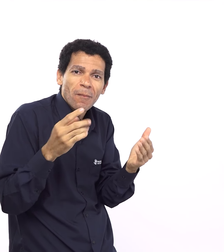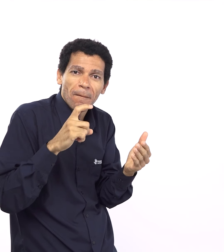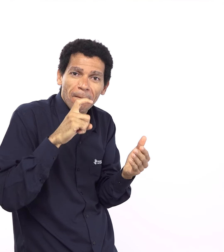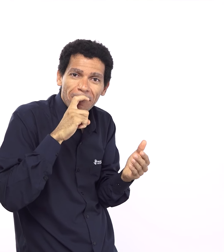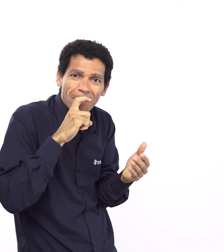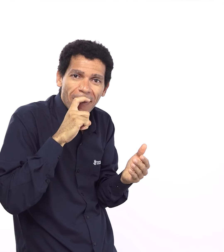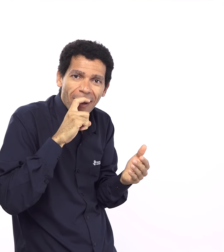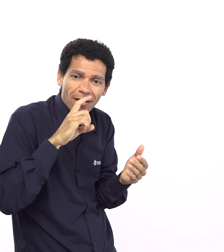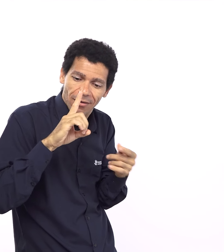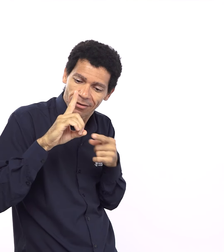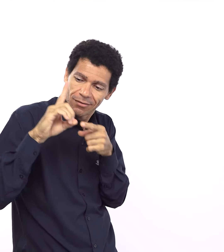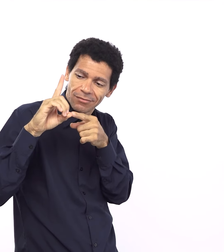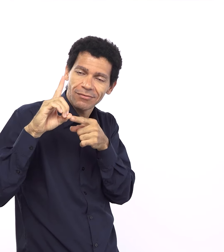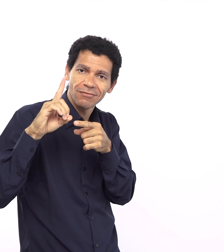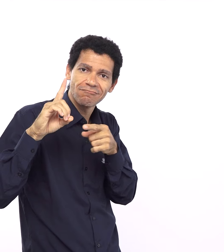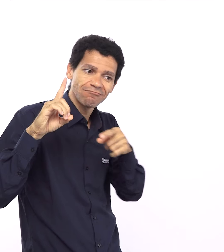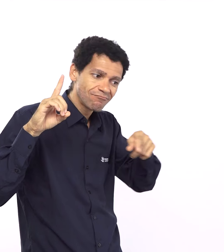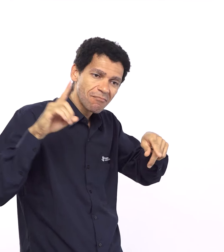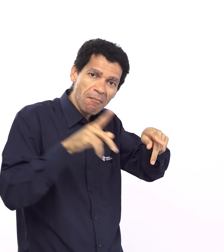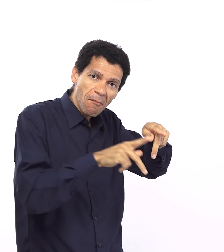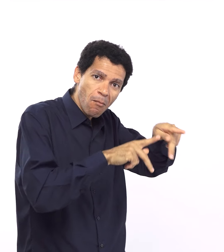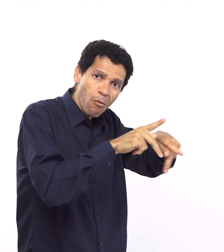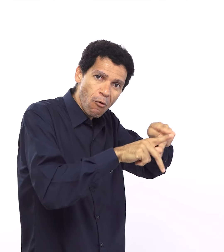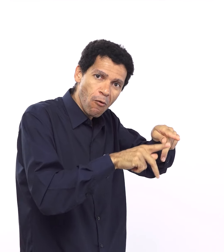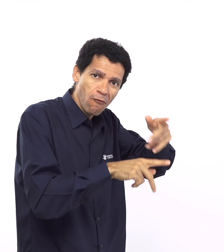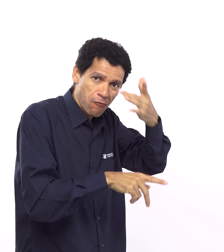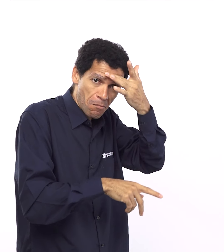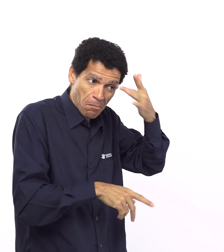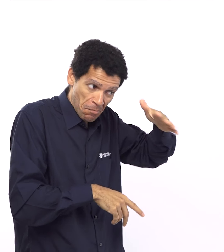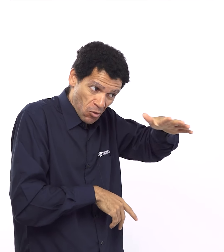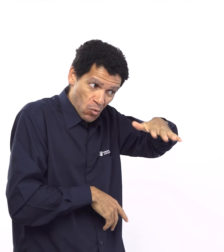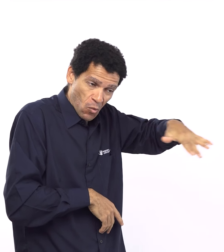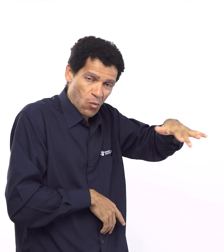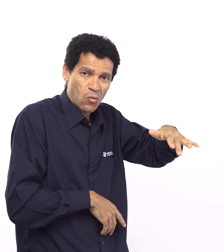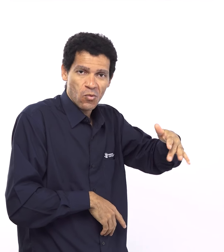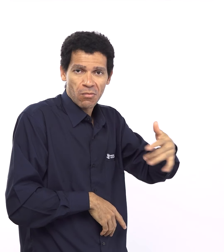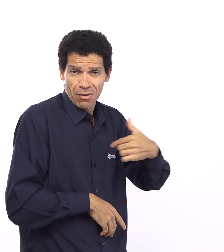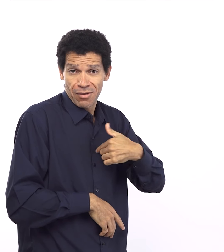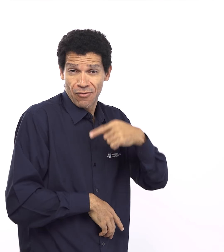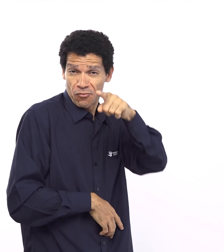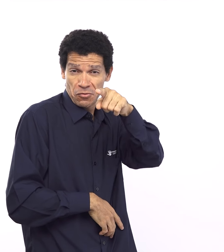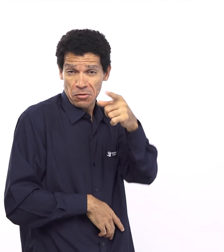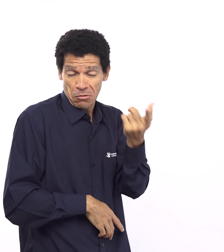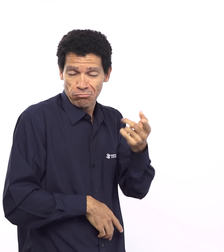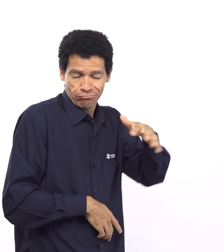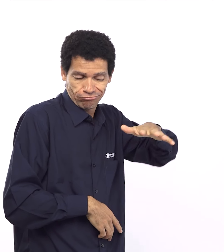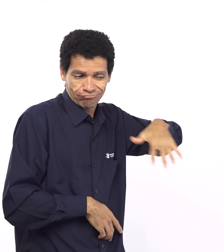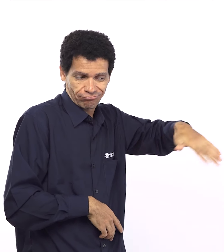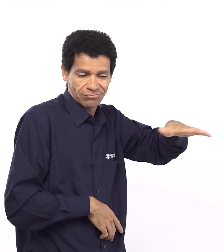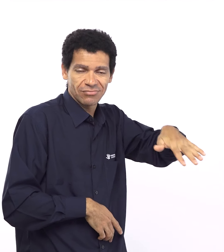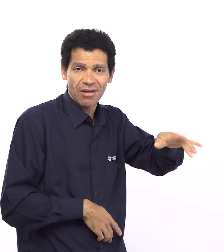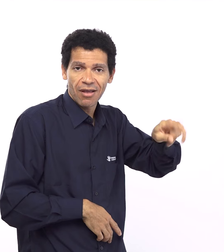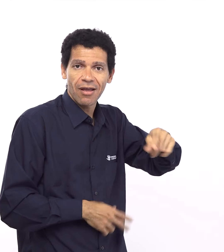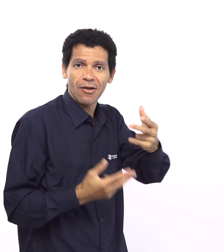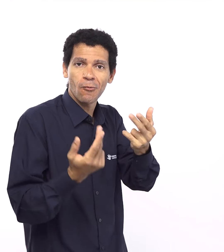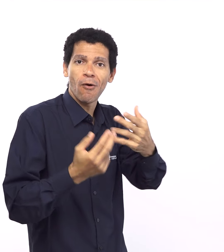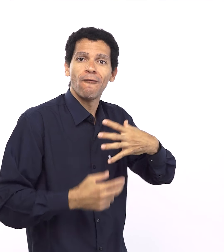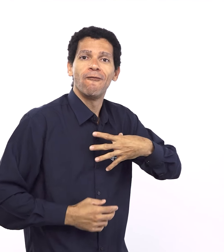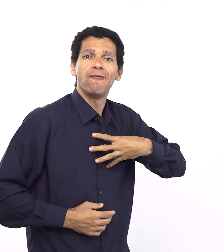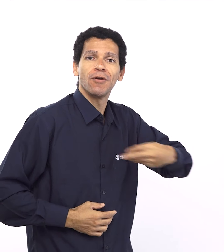mas ele se rebaixa ao nível do filho e faz acordos com o filho ele não precisa fazer isso mas ele faz e assim ele